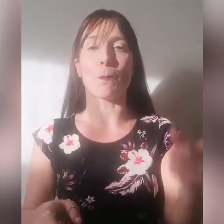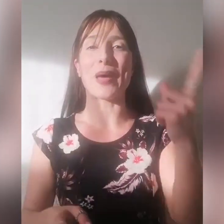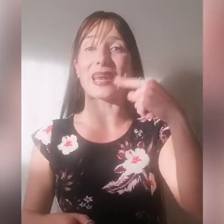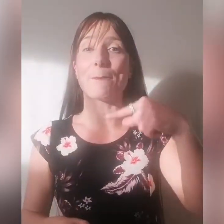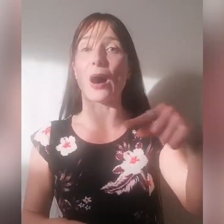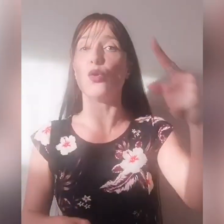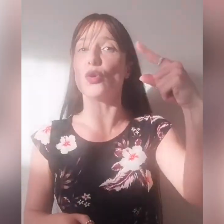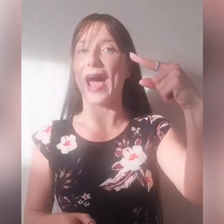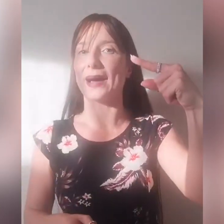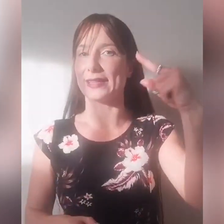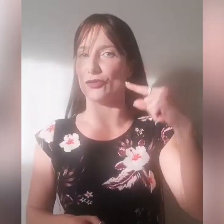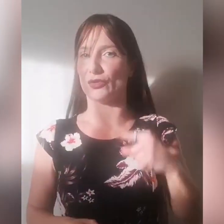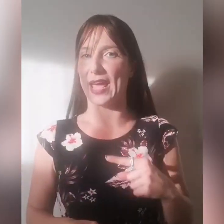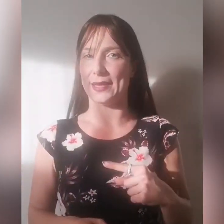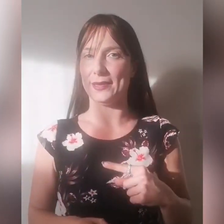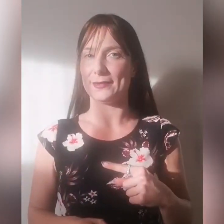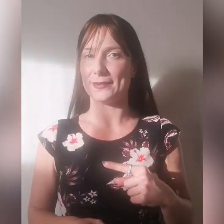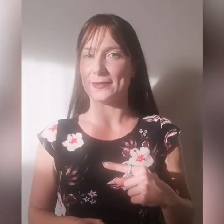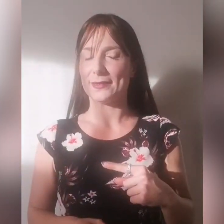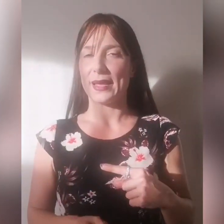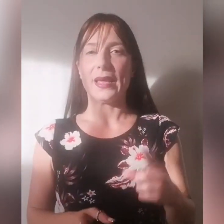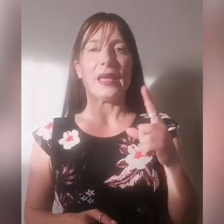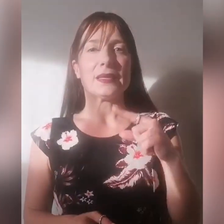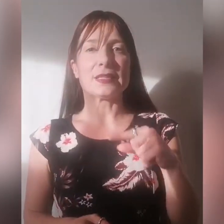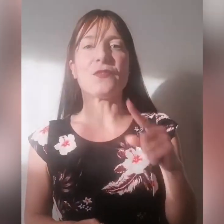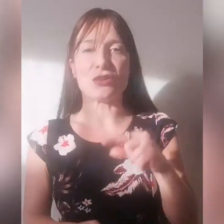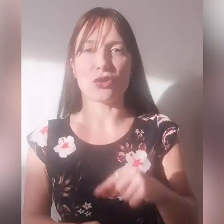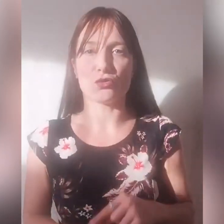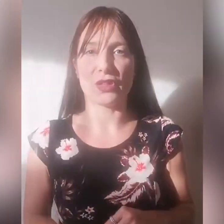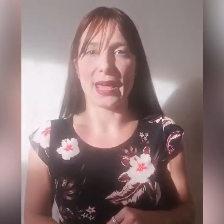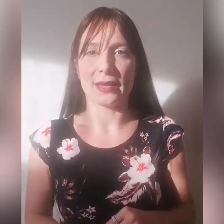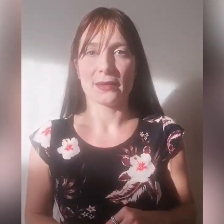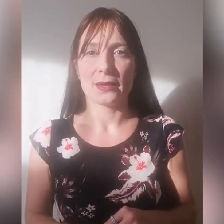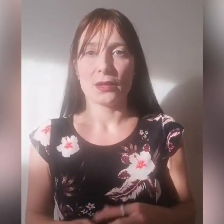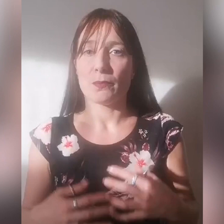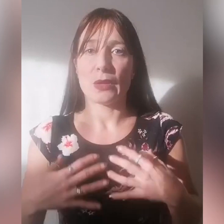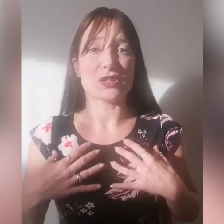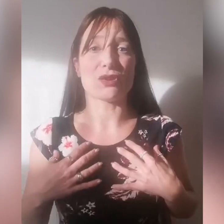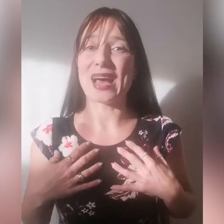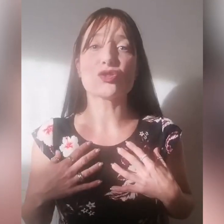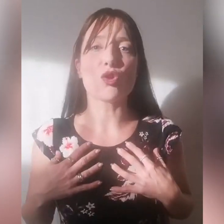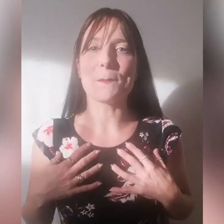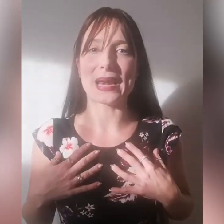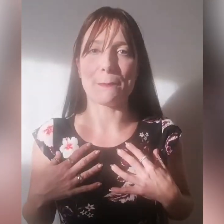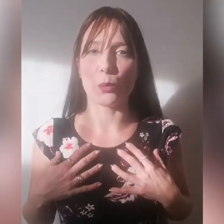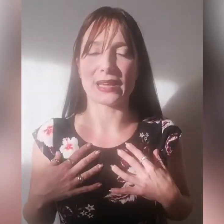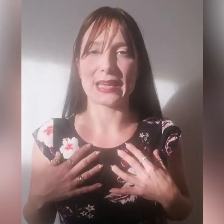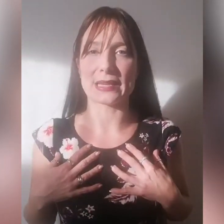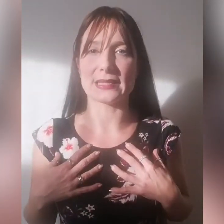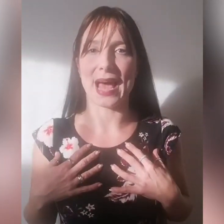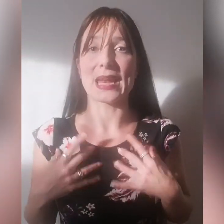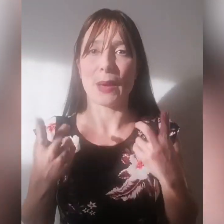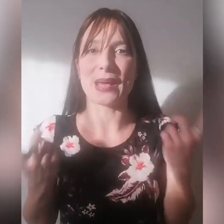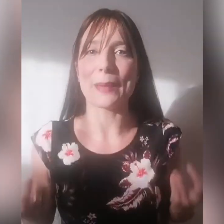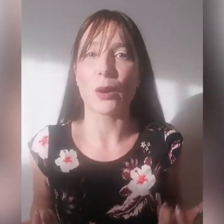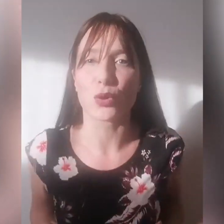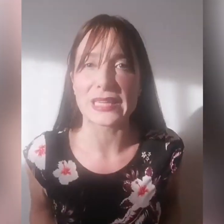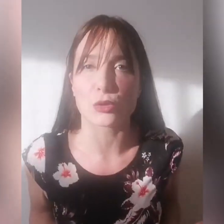per la paura dei giudei, si fecero giudei, in questo caso non per la paura dei cristiani, ma per la paura del